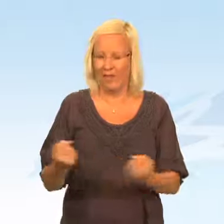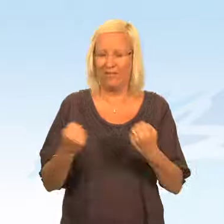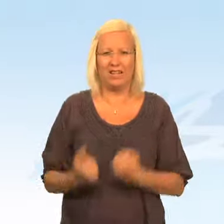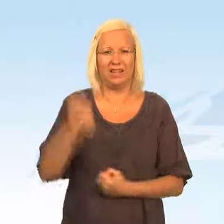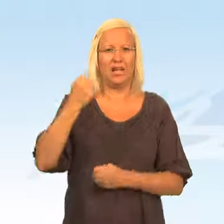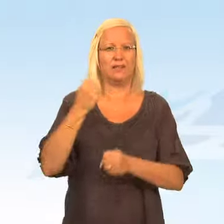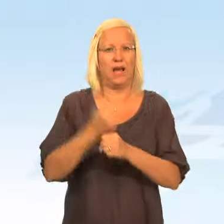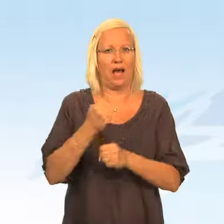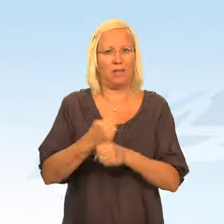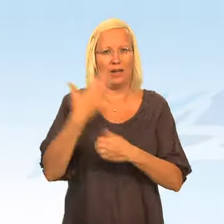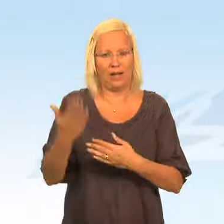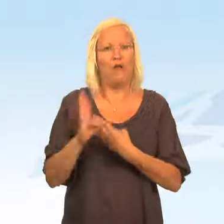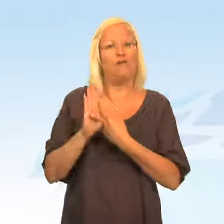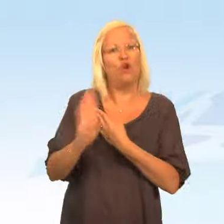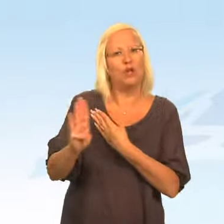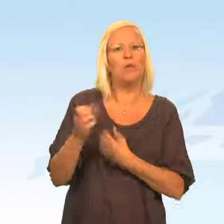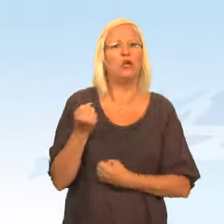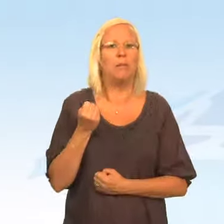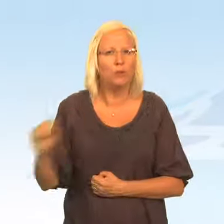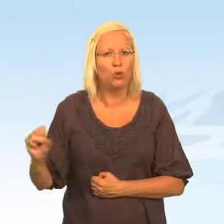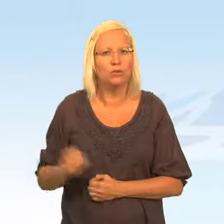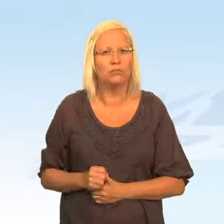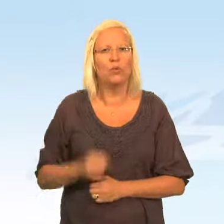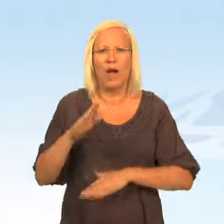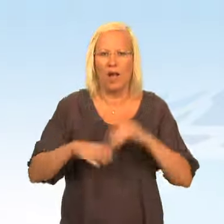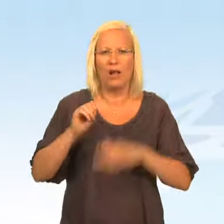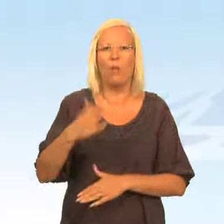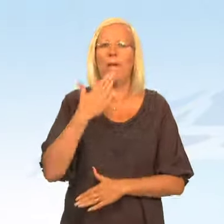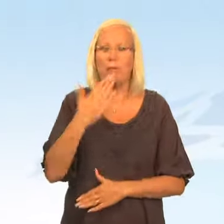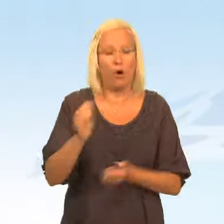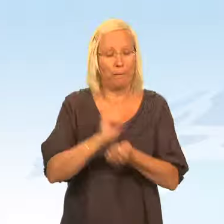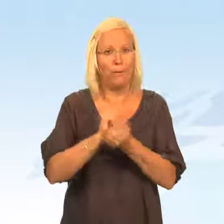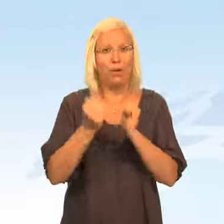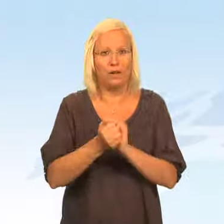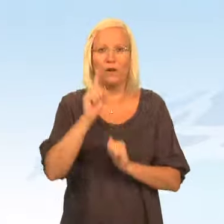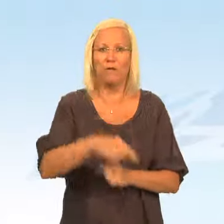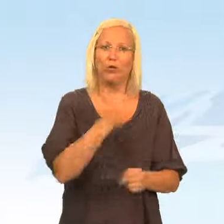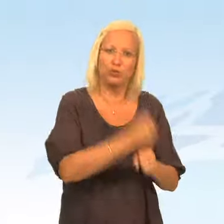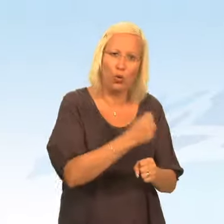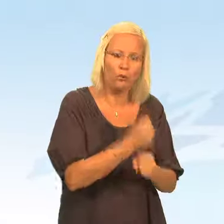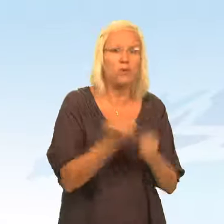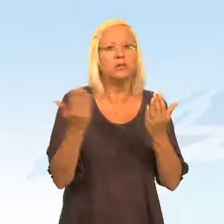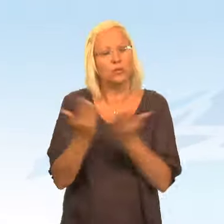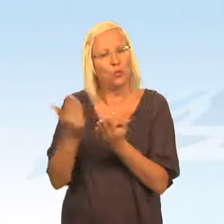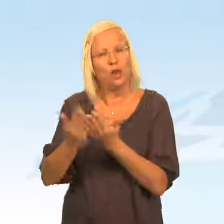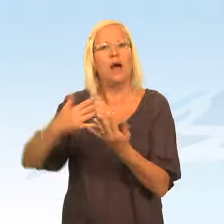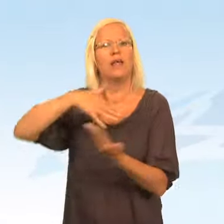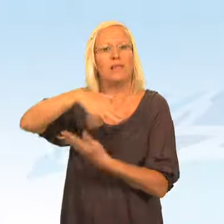Det viktigaste arbetet är brottsförbyggande. Och det handlar om en bra politik för jobb, skola